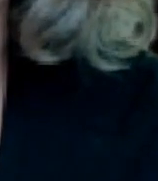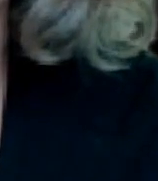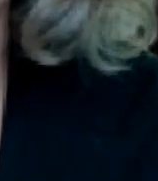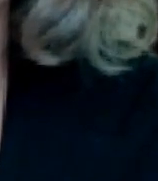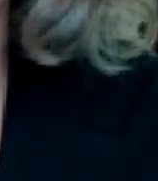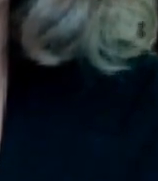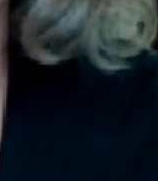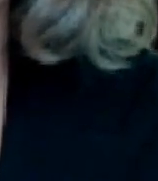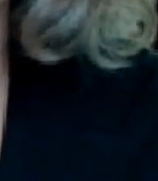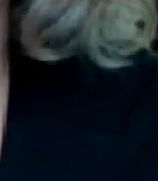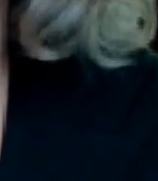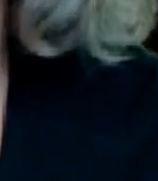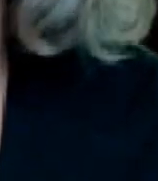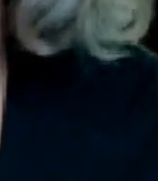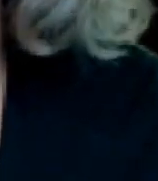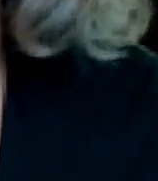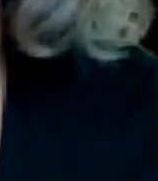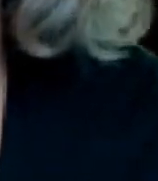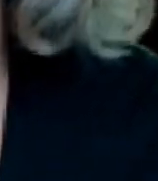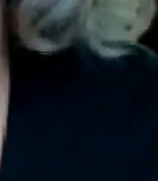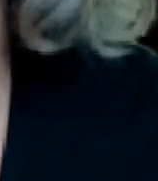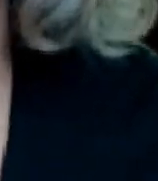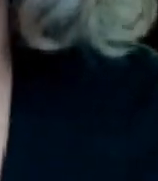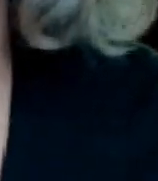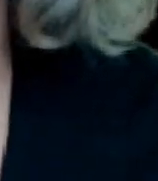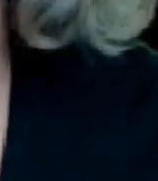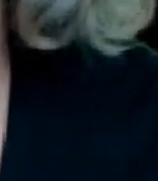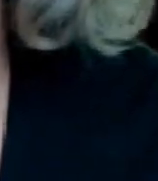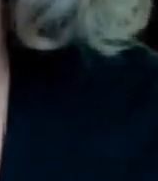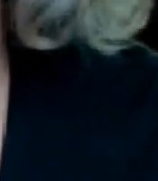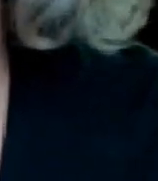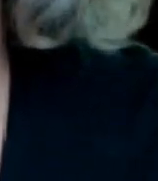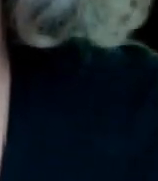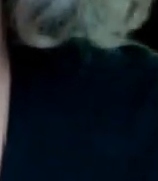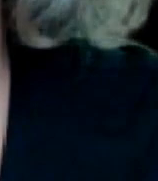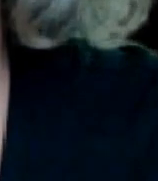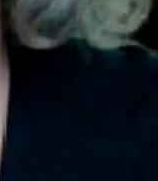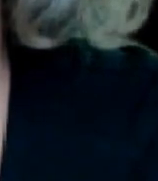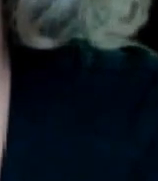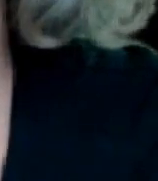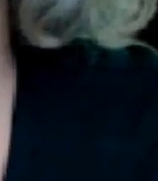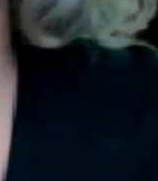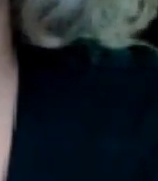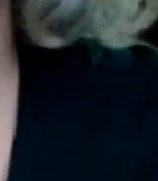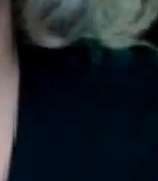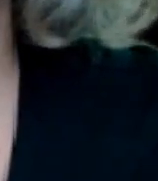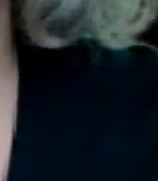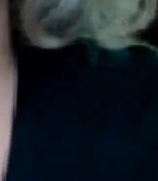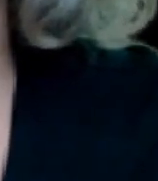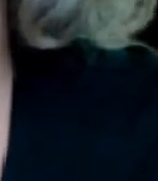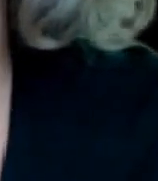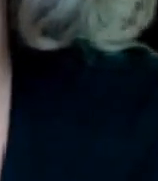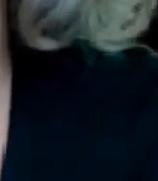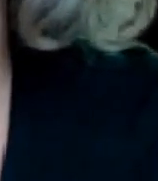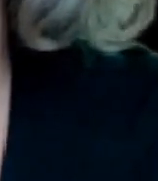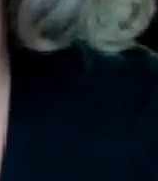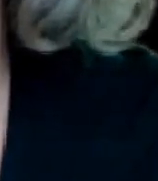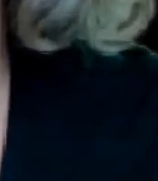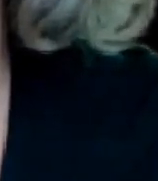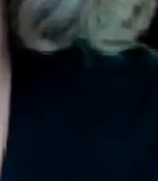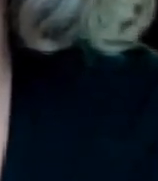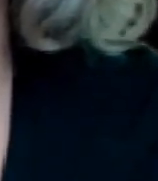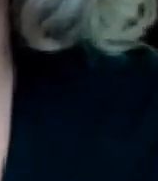les afectó que fuera una persona que nunca antes había ido y que no está